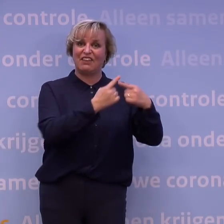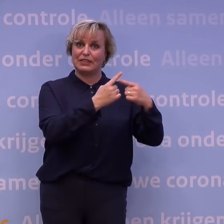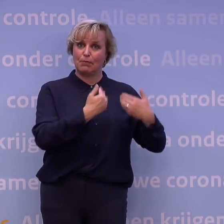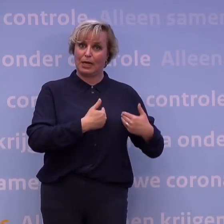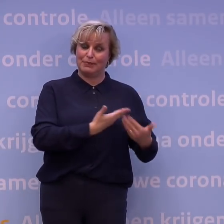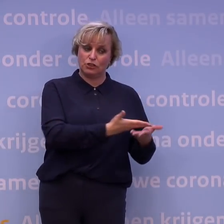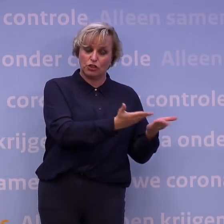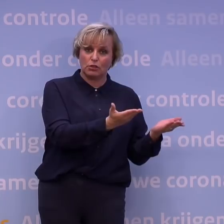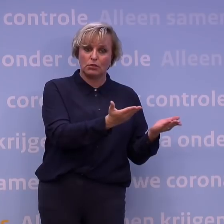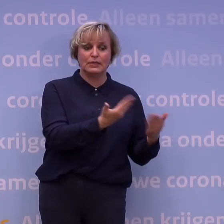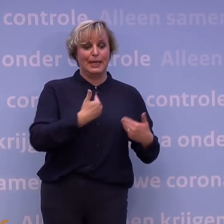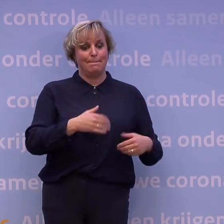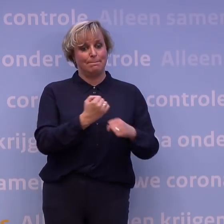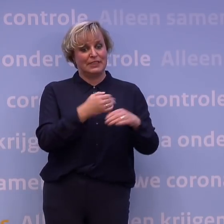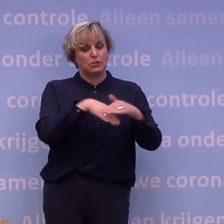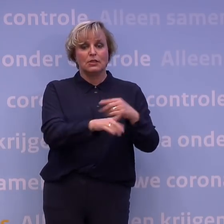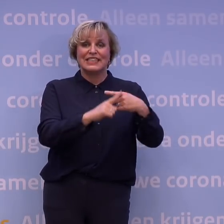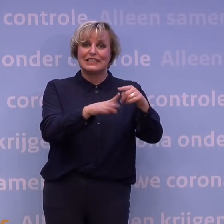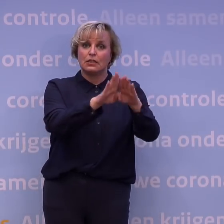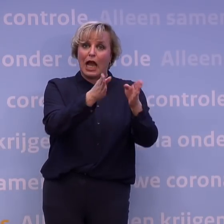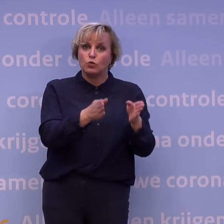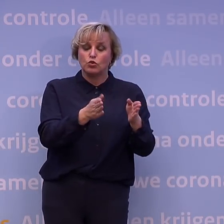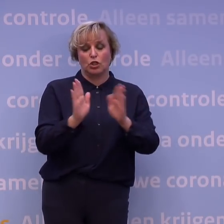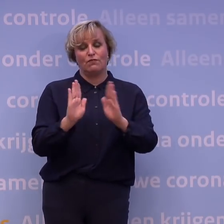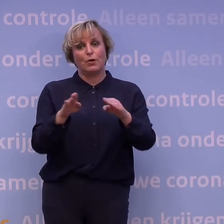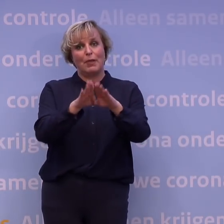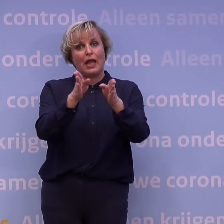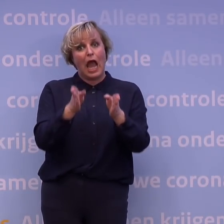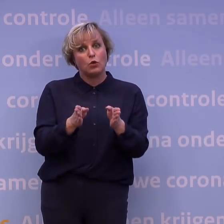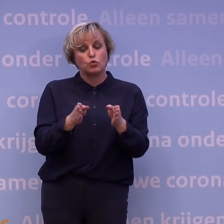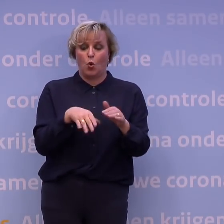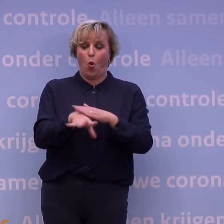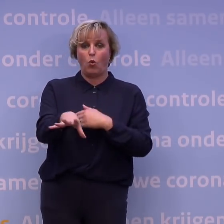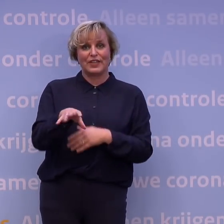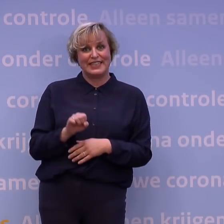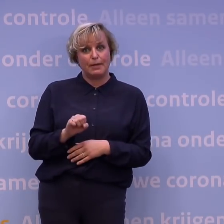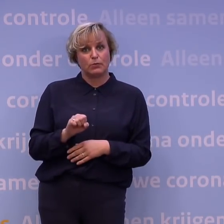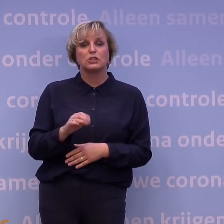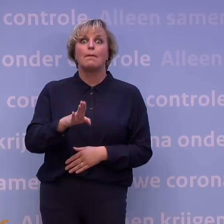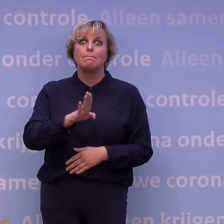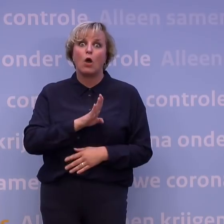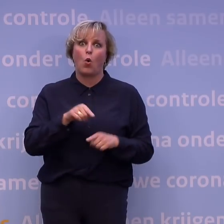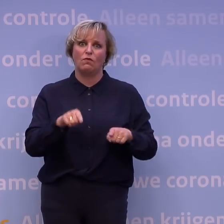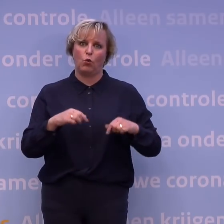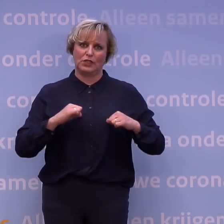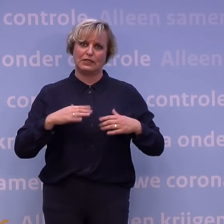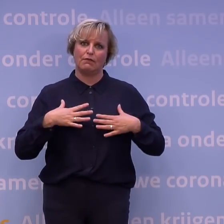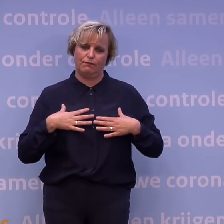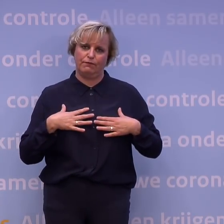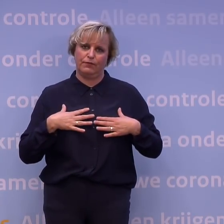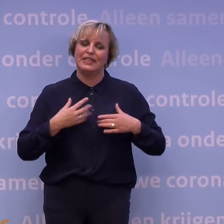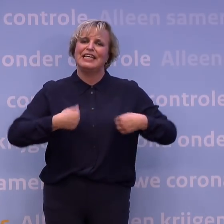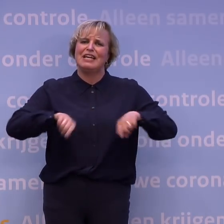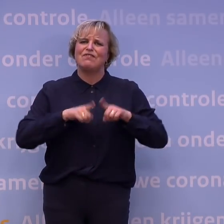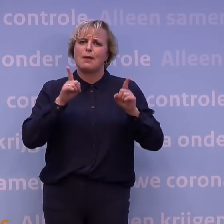voor de mensen in de ziekenhuizen, voor de verpleeghuizen, voor onze ondernemers en uiteindelijk voor onszelf. We moeten